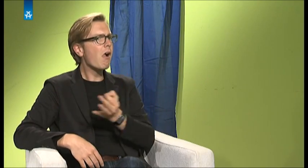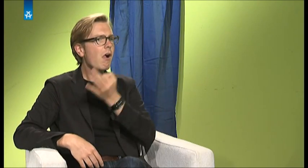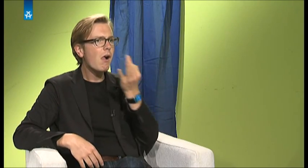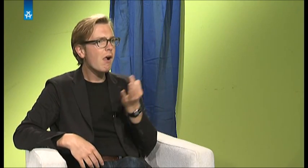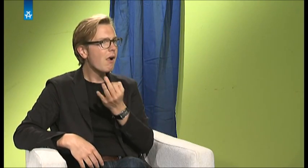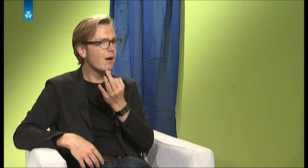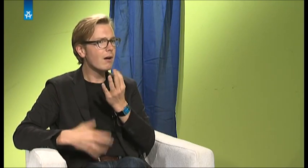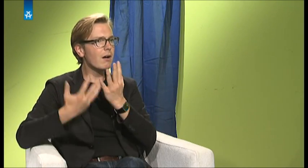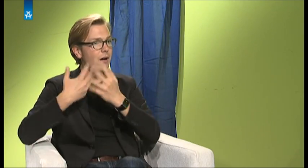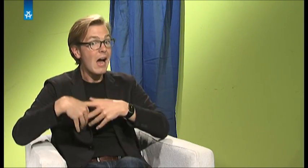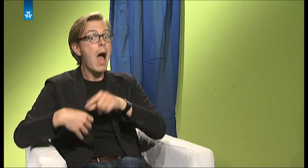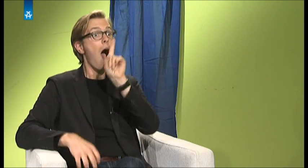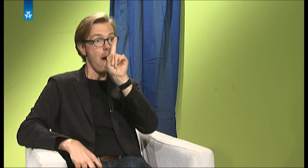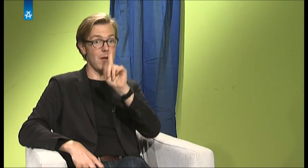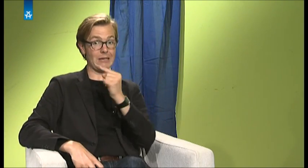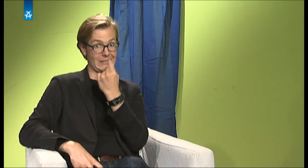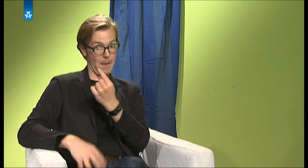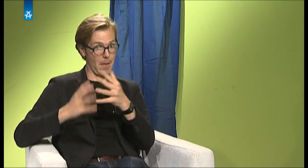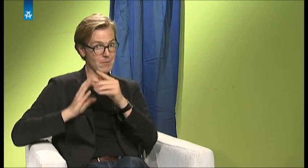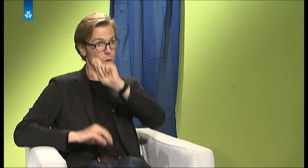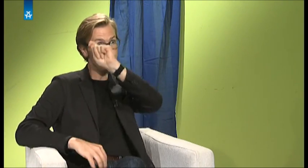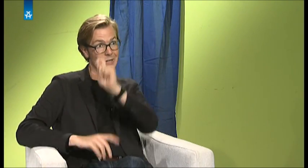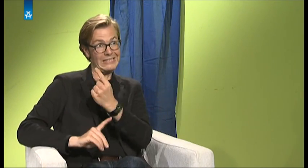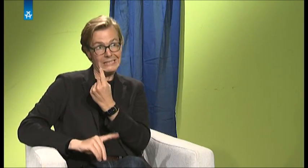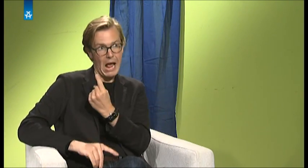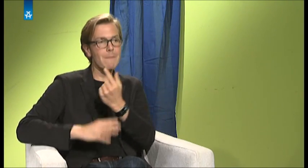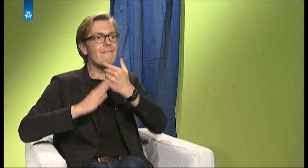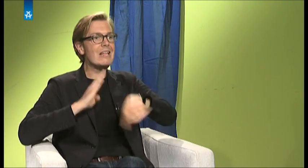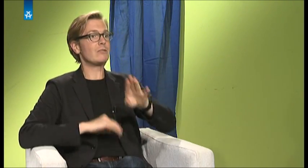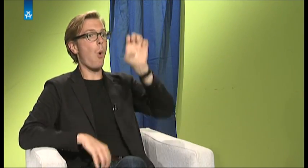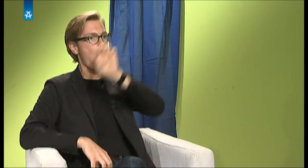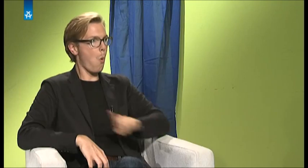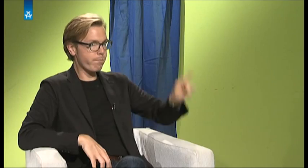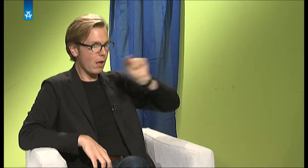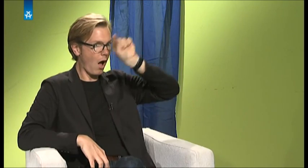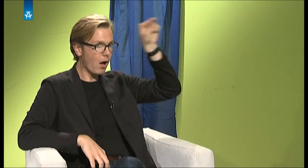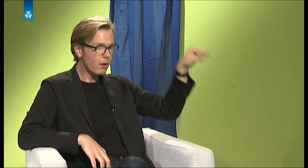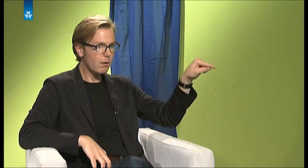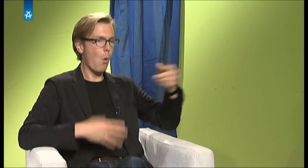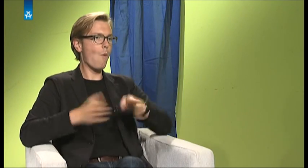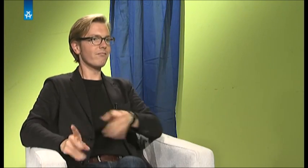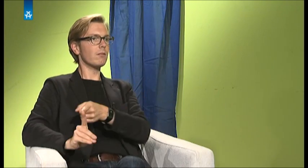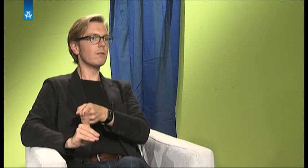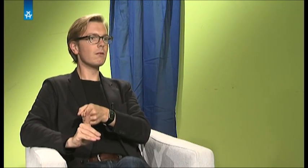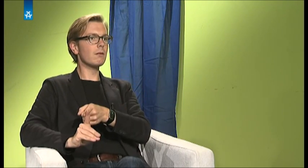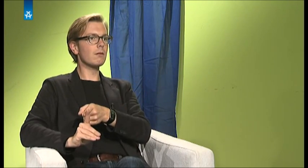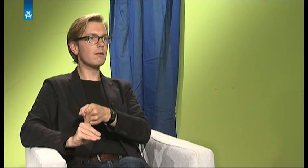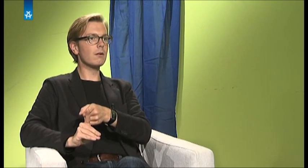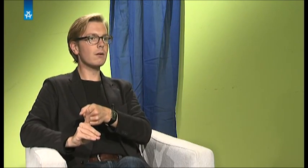einfach. Wobei die amerikanischen Studenten, die schon mal in Europa waren, die waren relativ offen. Die amerikanischen Studenten,